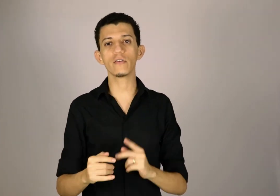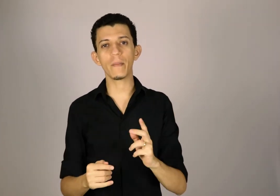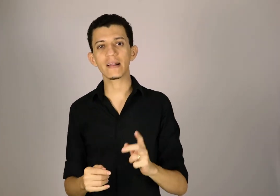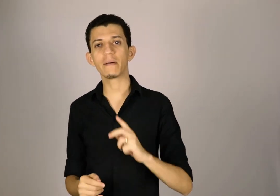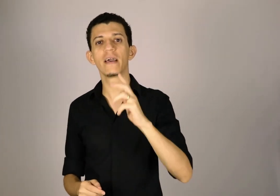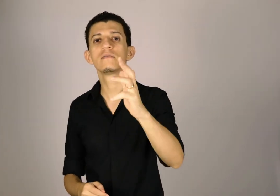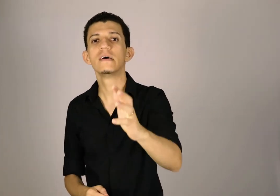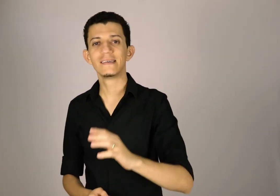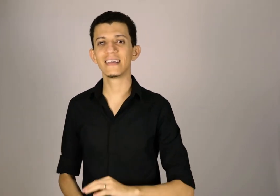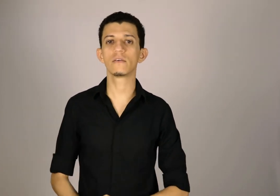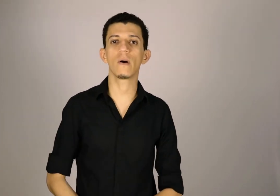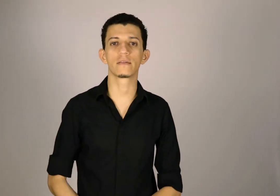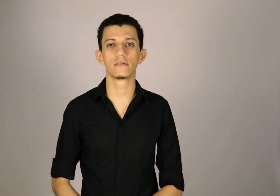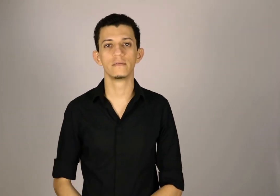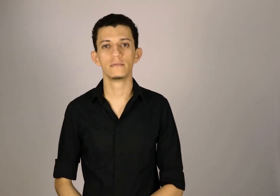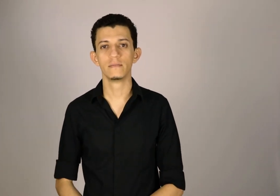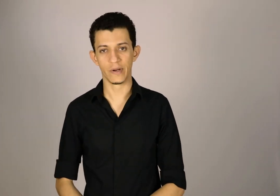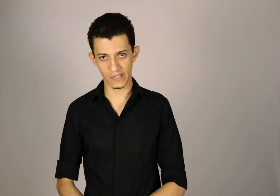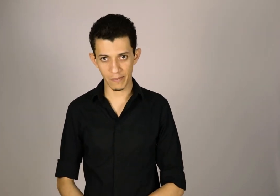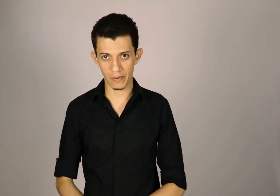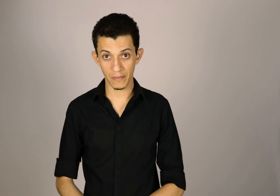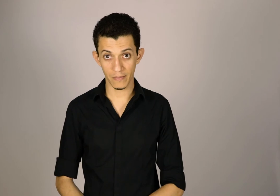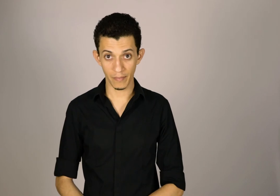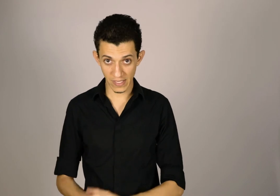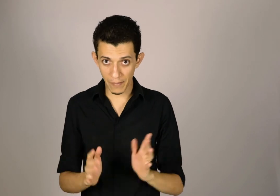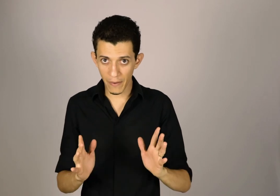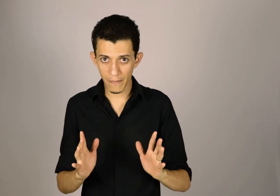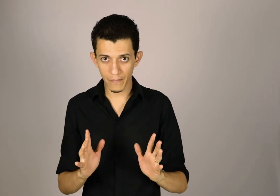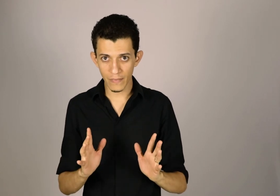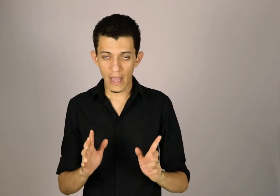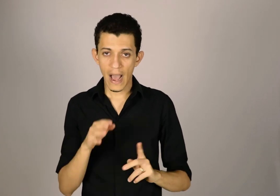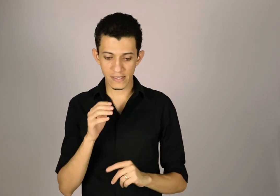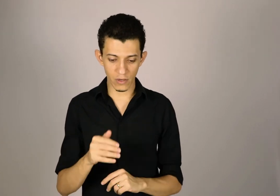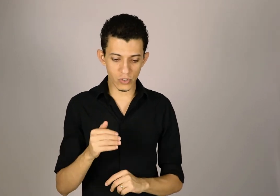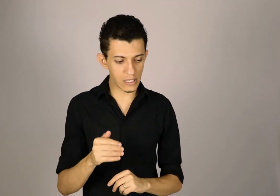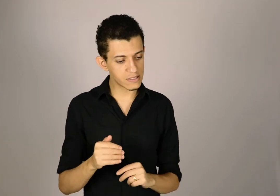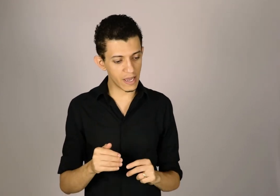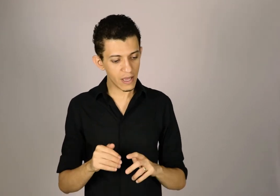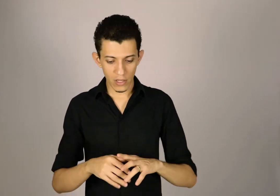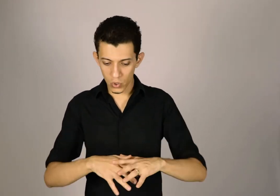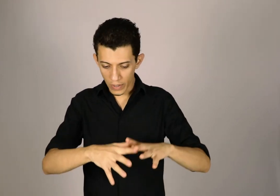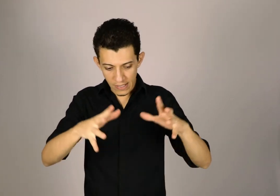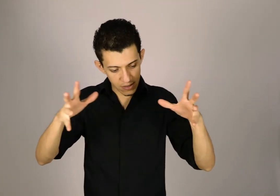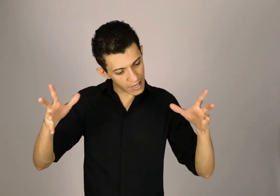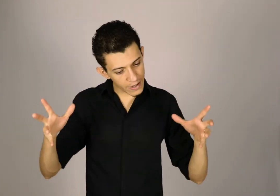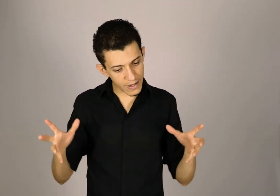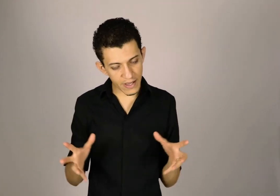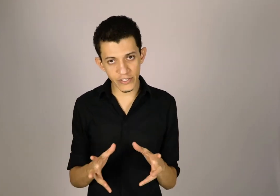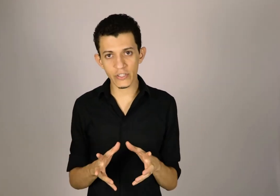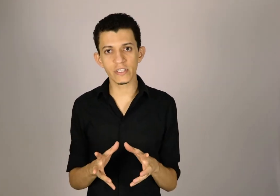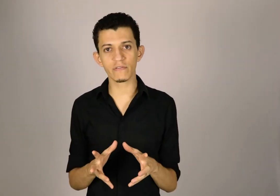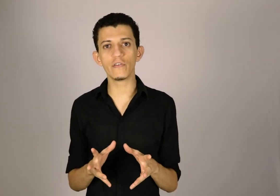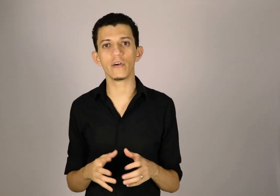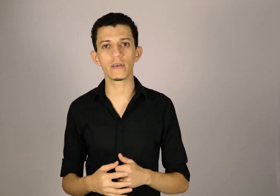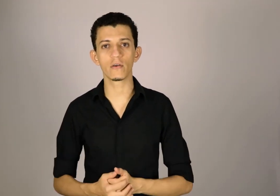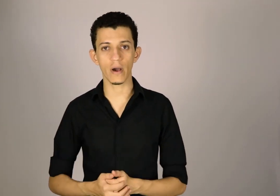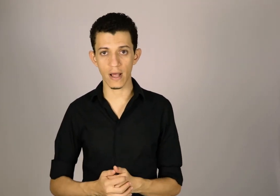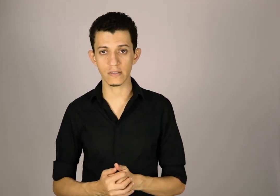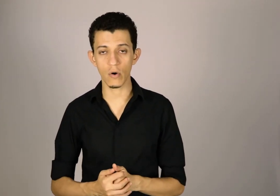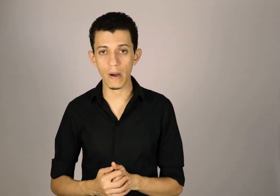apartamento 104. Por exemplo, percebeu? Assim, eu utilizei toda essa técnica que a gente desenvolveu aqui com relação ao mapa.